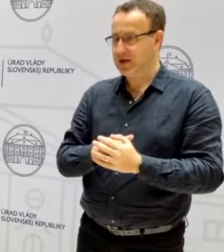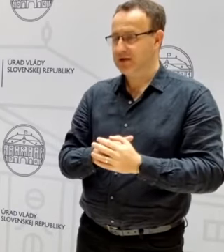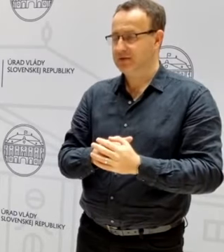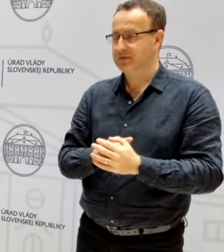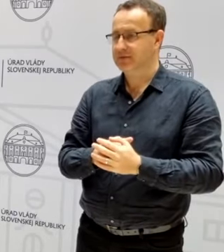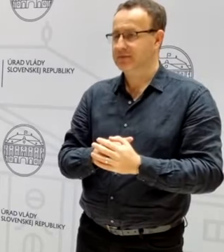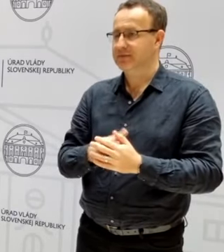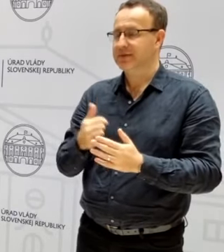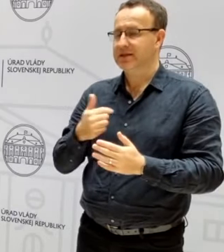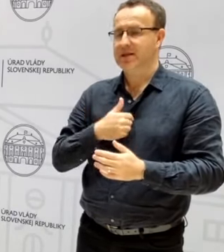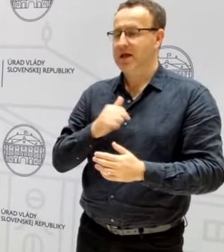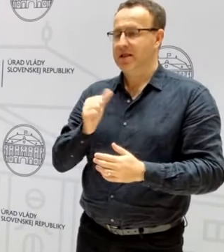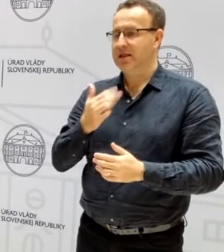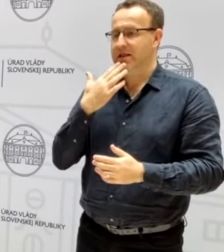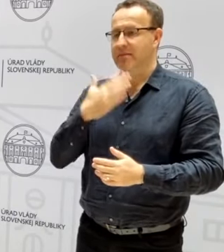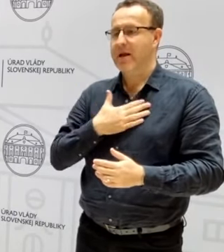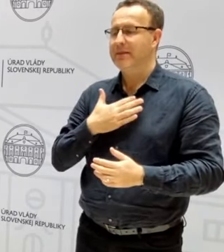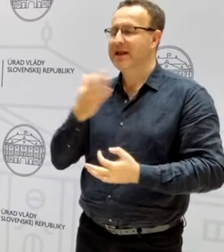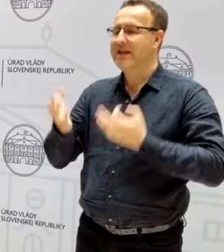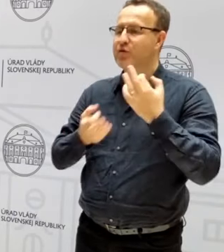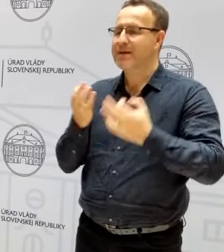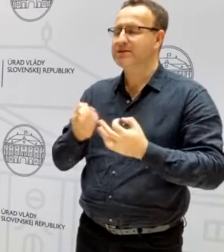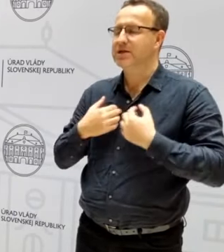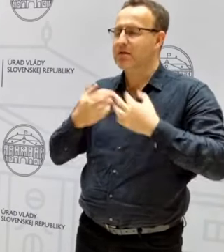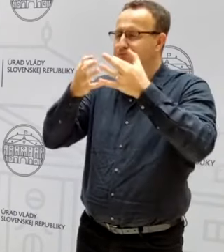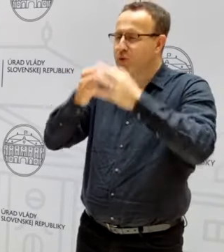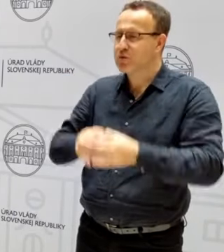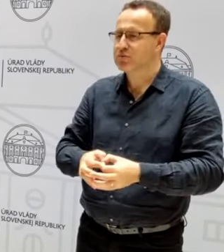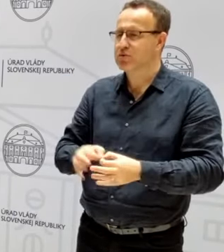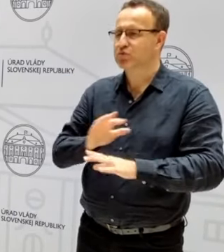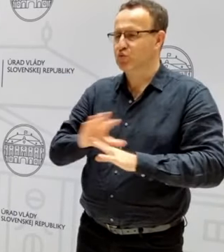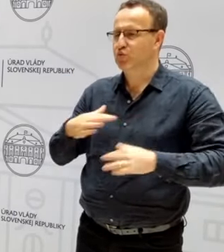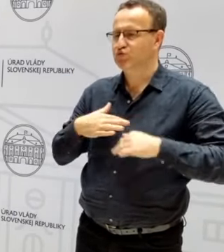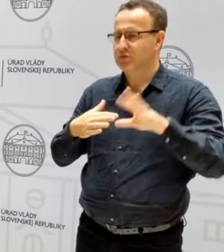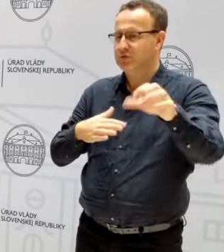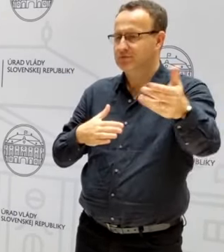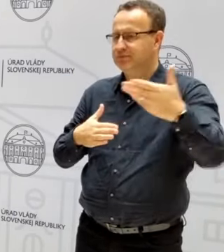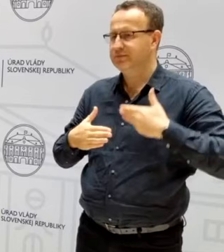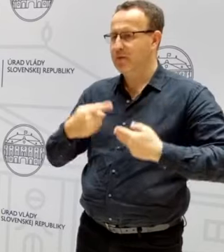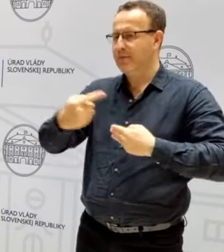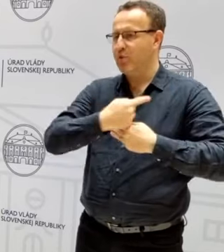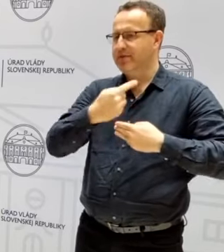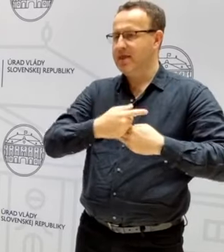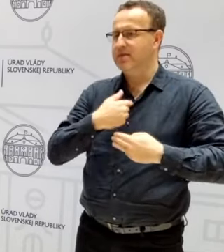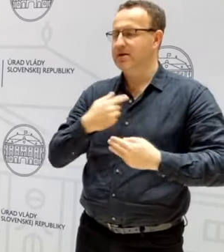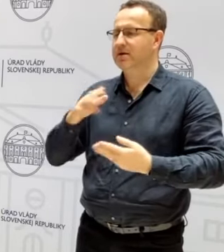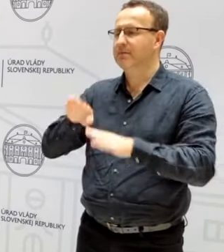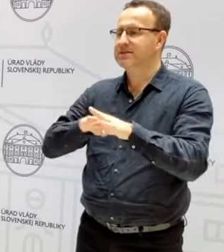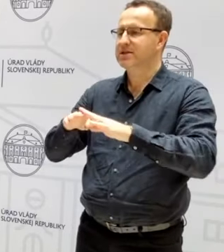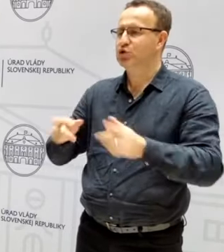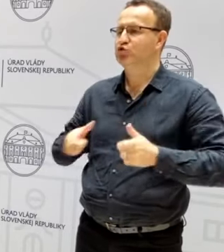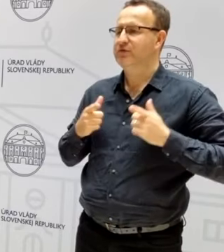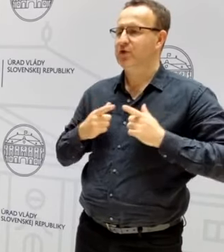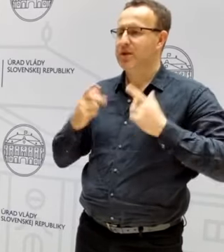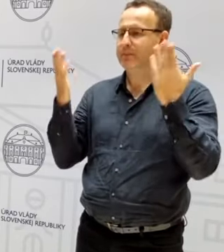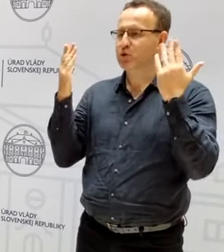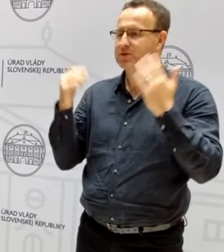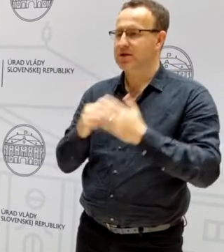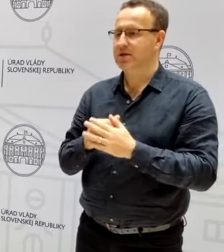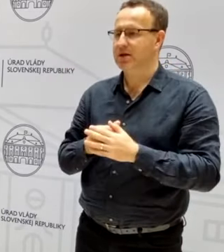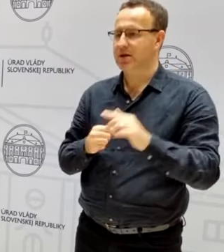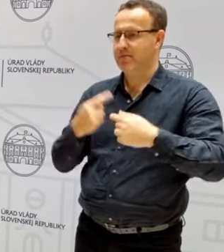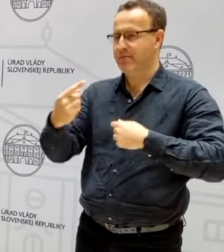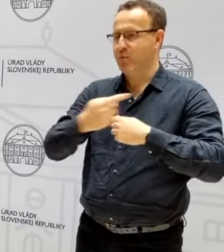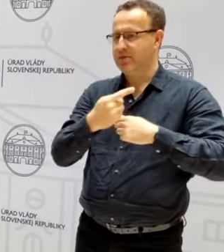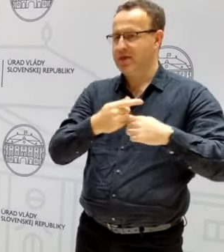informovaný v detaile, aj keď som obdržal podniec ministerstva životného prostredia, ktorý som dal